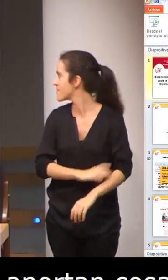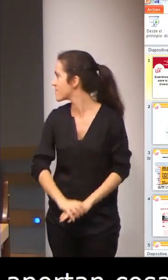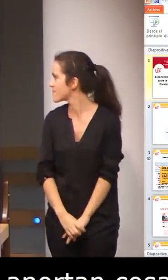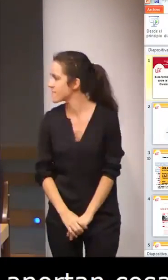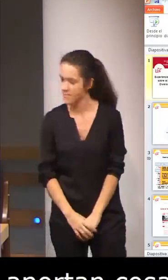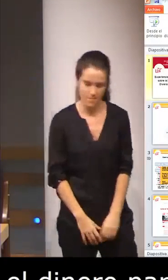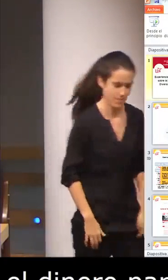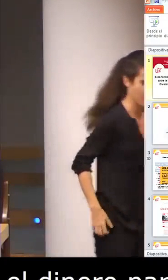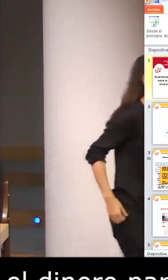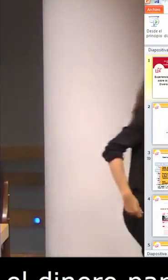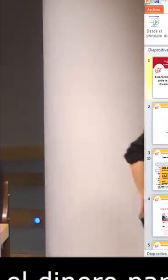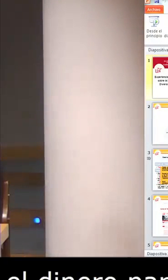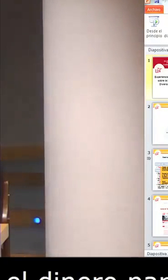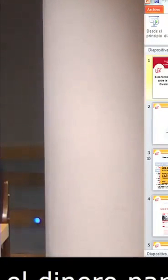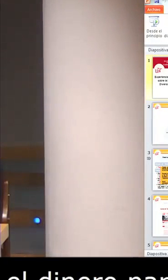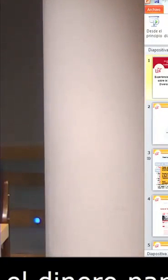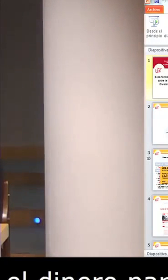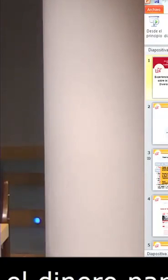Aplausos. Aplausos. Aplausos. Aplausos.